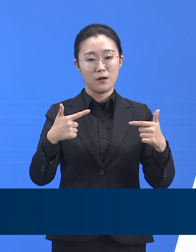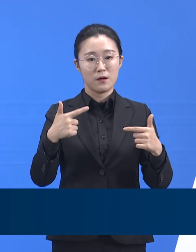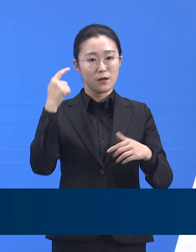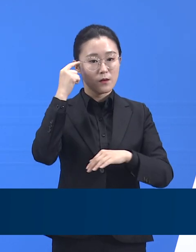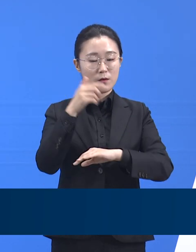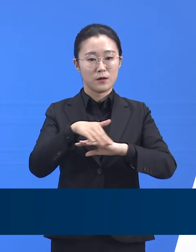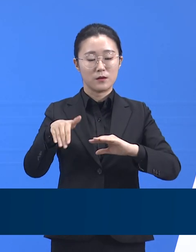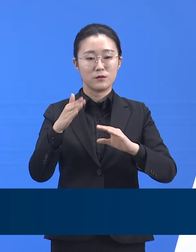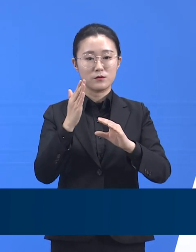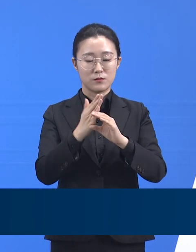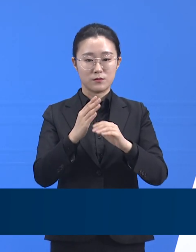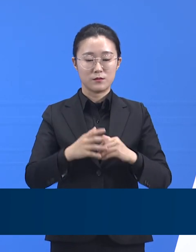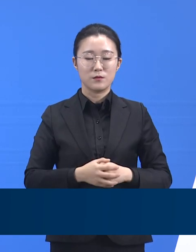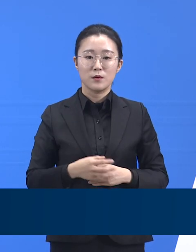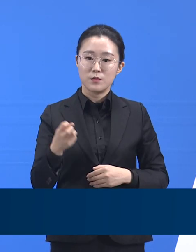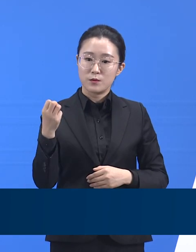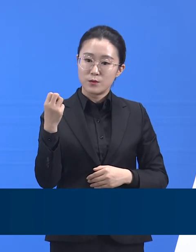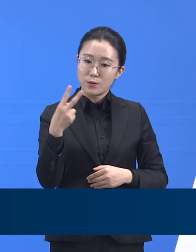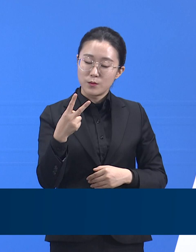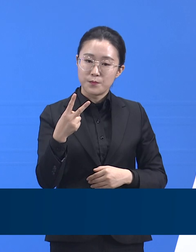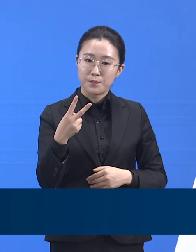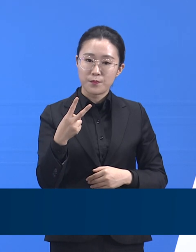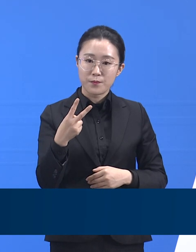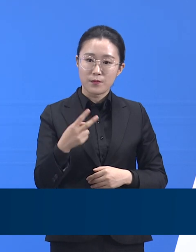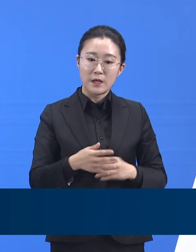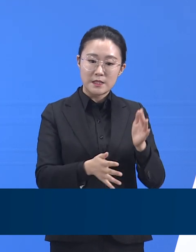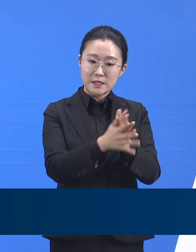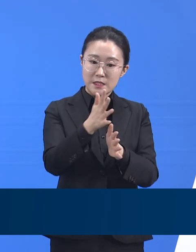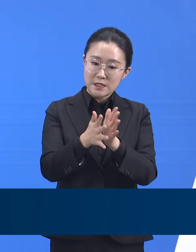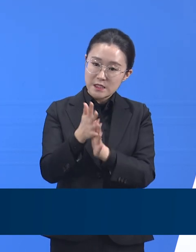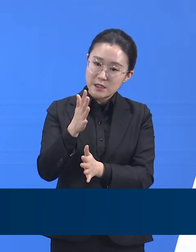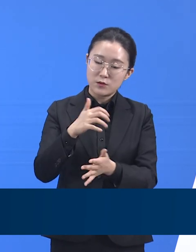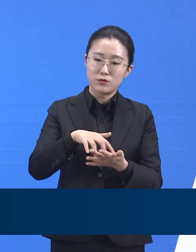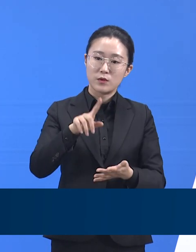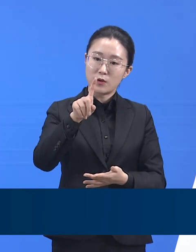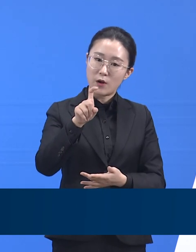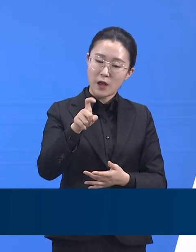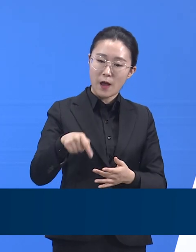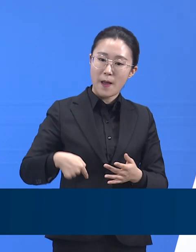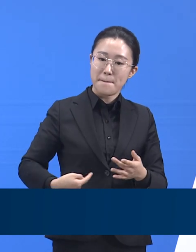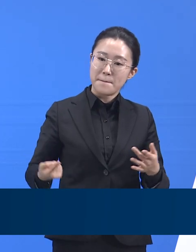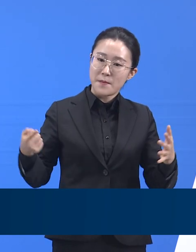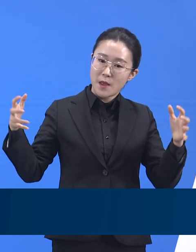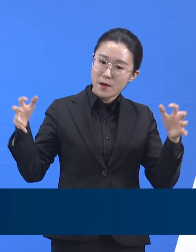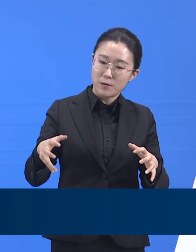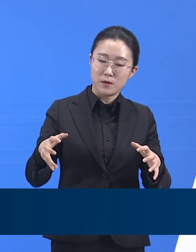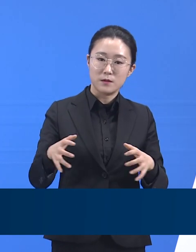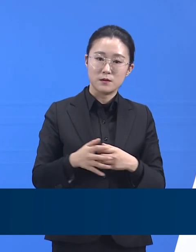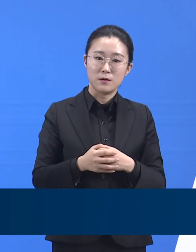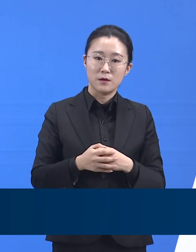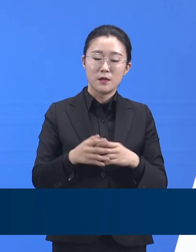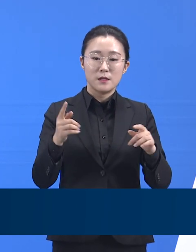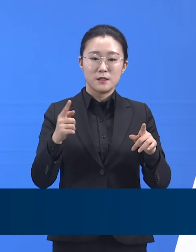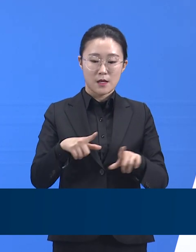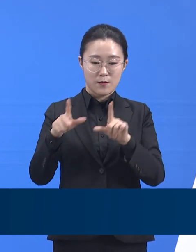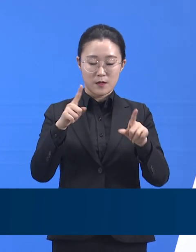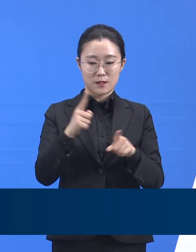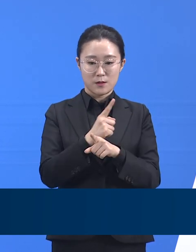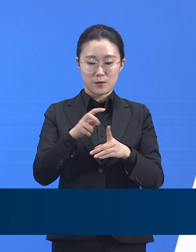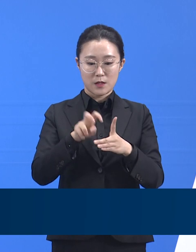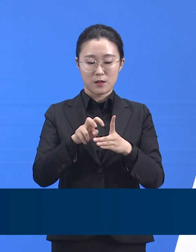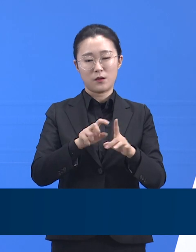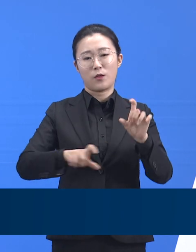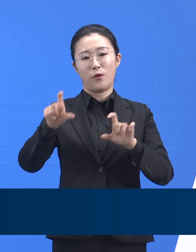명 이상 되는 11개 시와의 협업을 통하여 생활치료센터도 추가 확보하고자 합니다. 생활치료센터 추가 시